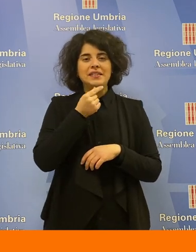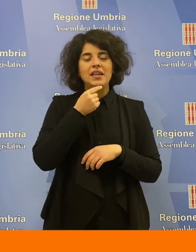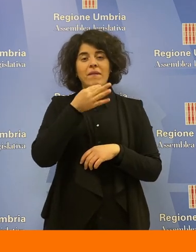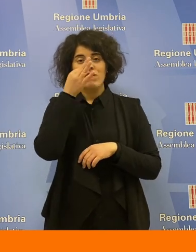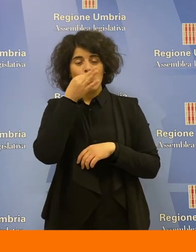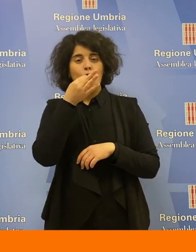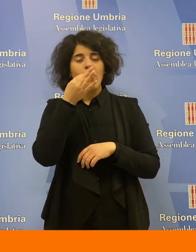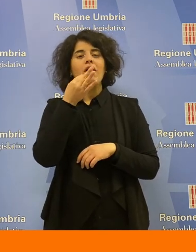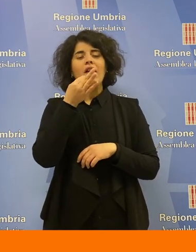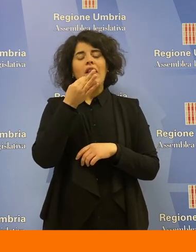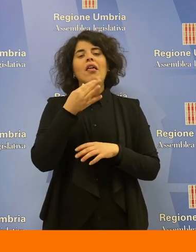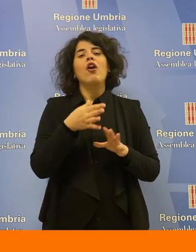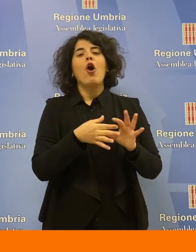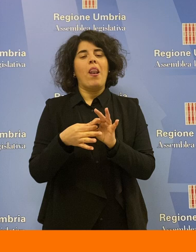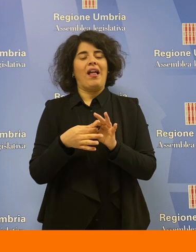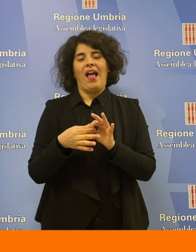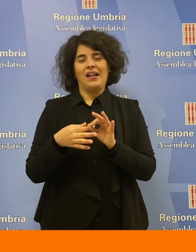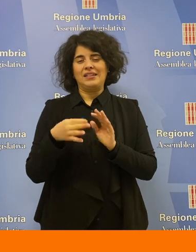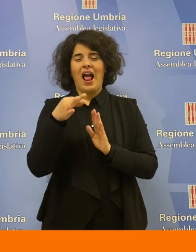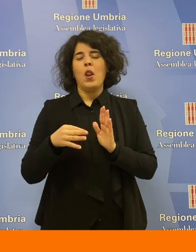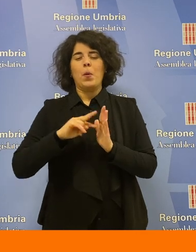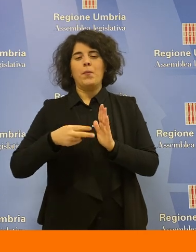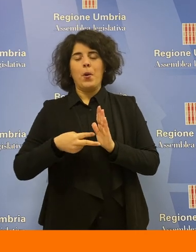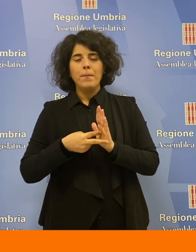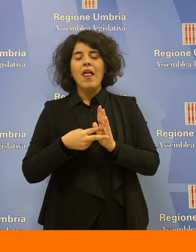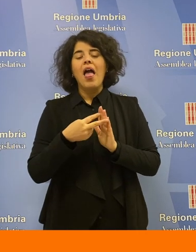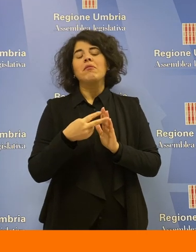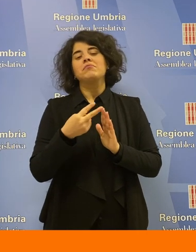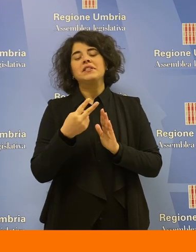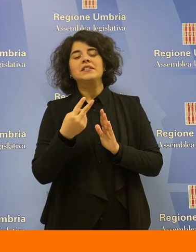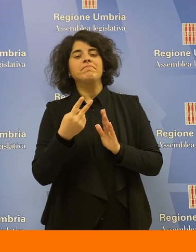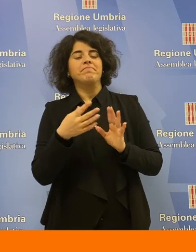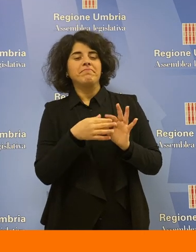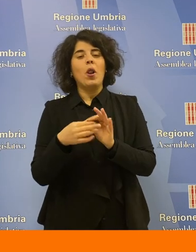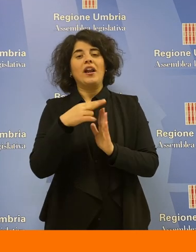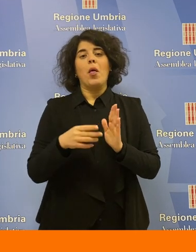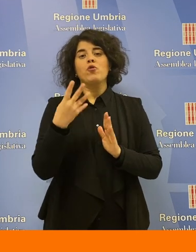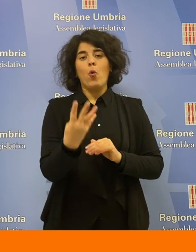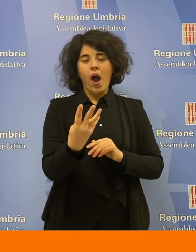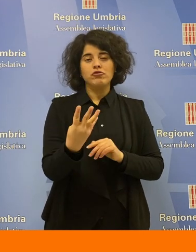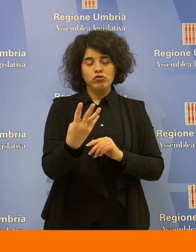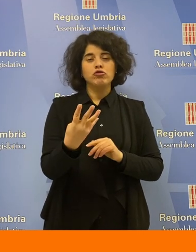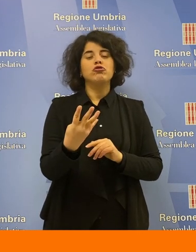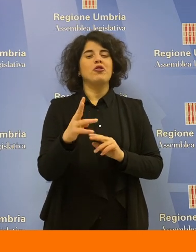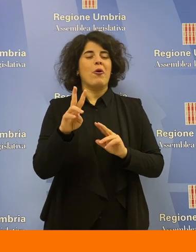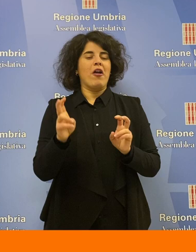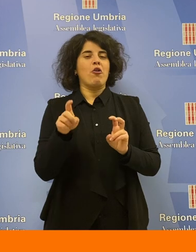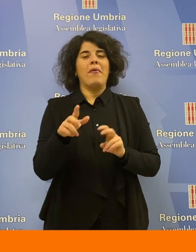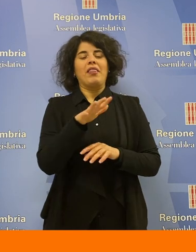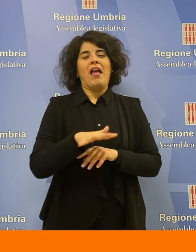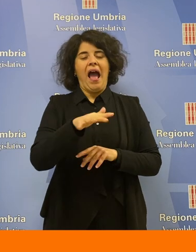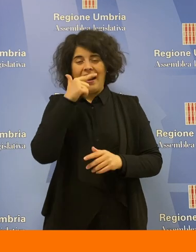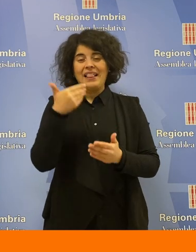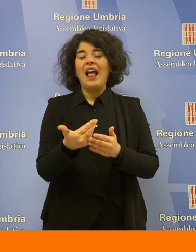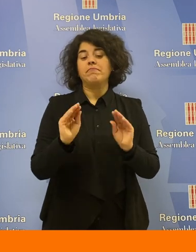carissimi Nicchi e Paola Fioroni, relativa alle criticità connesse all'introduzione del Regolamento 4 sulle